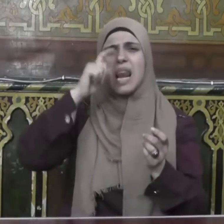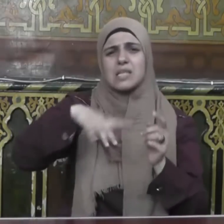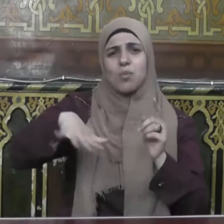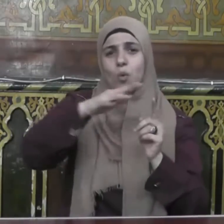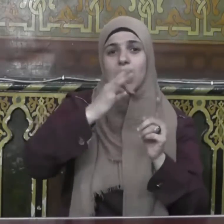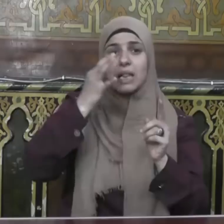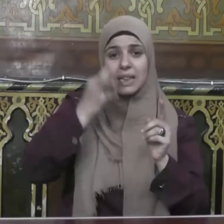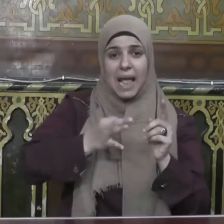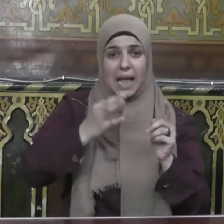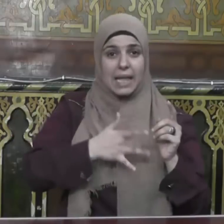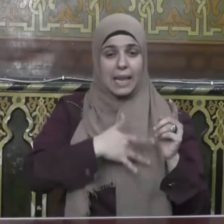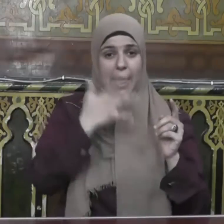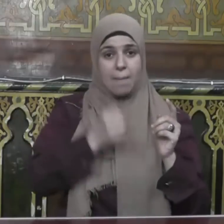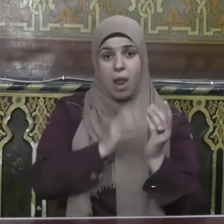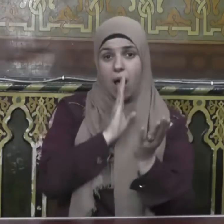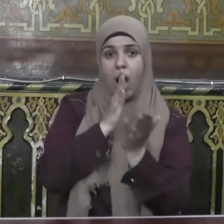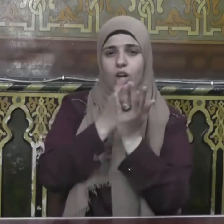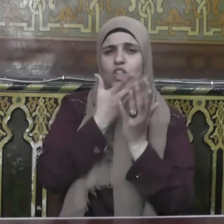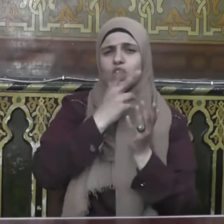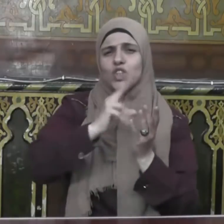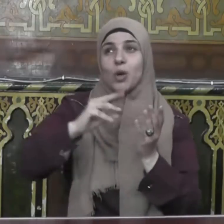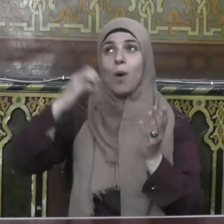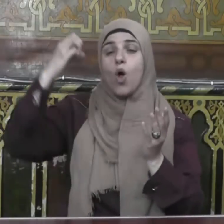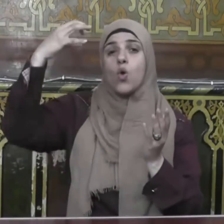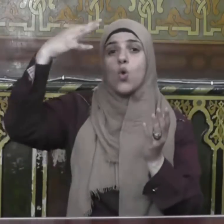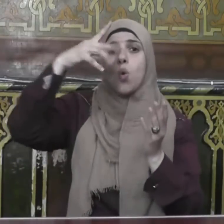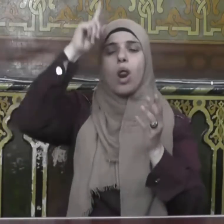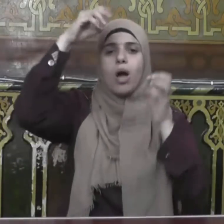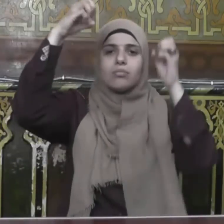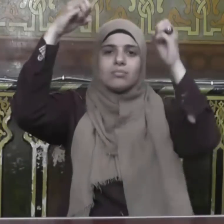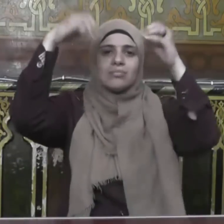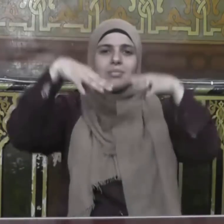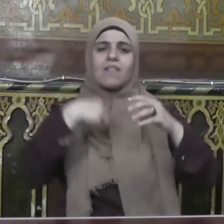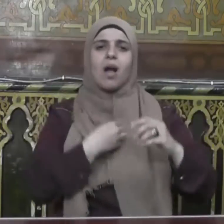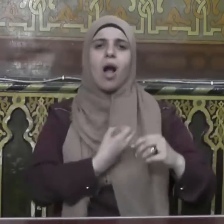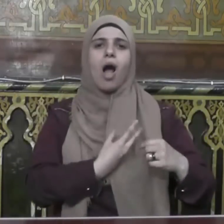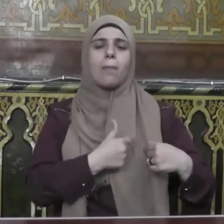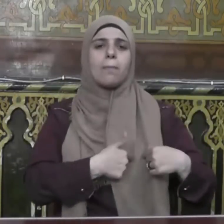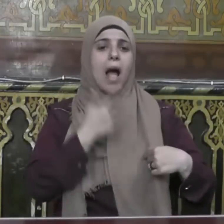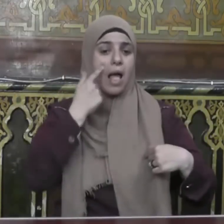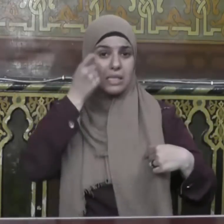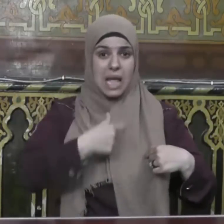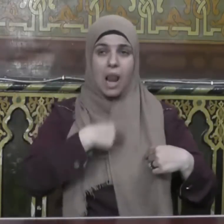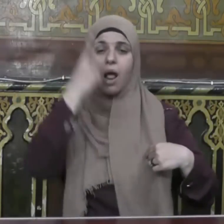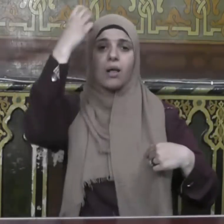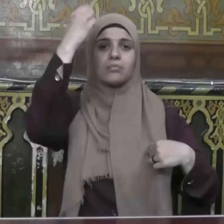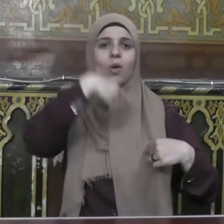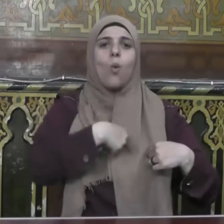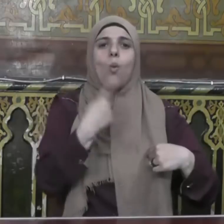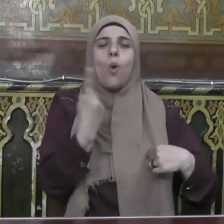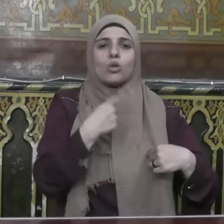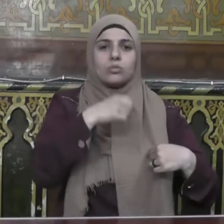الحقيقي نور يقذفه الله تعالى في قلب العبد فيورثه الحكمة واليقين